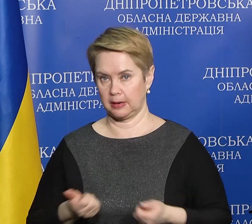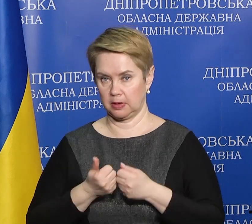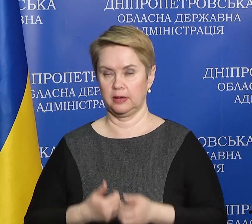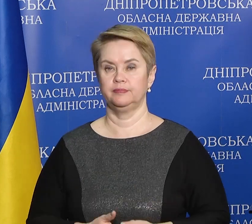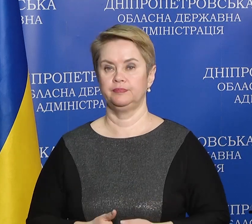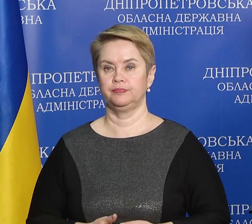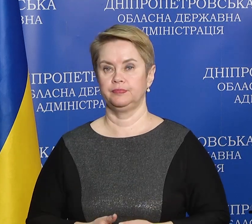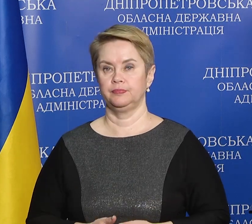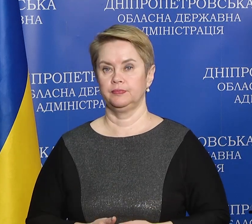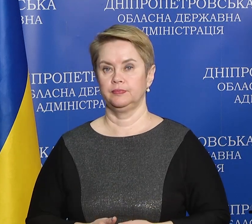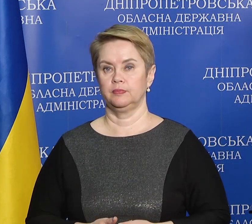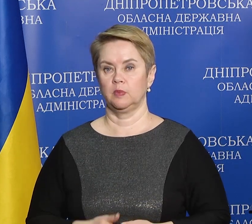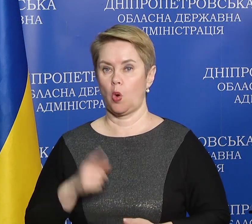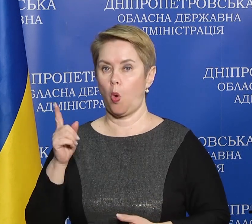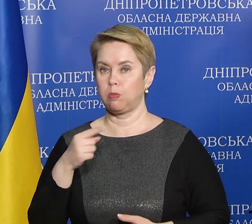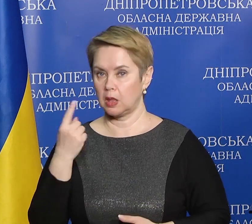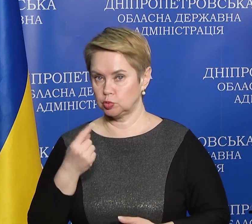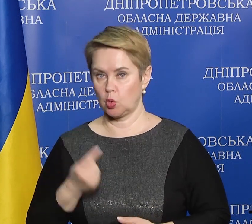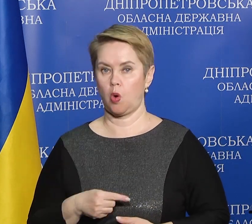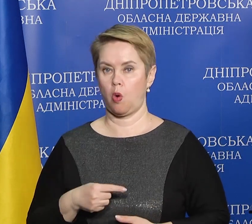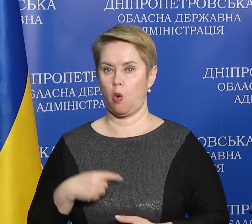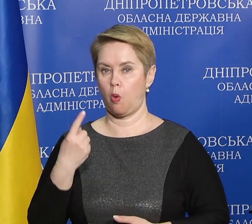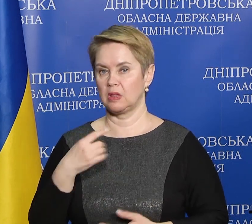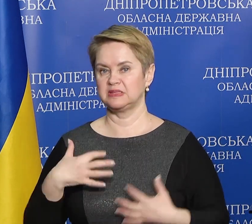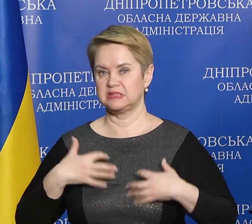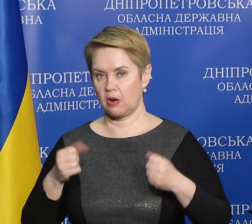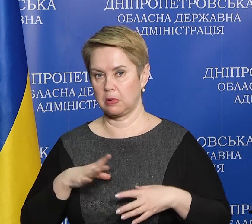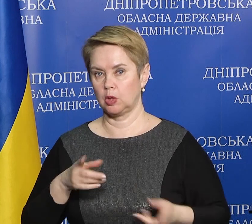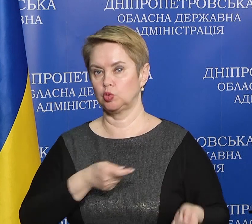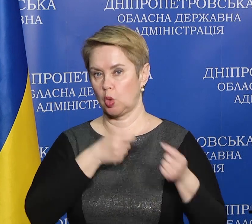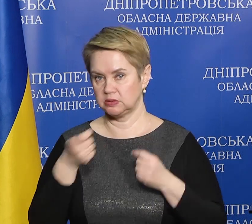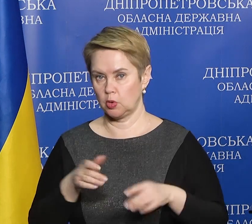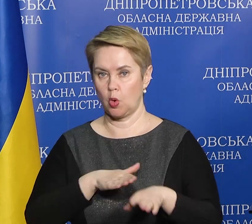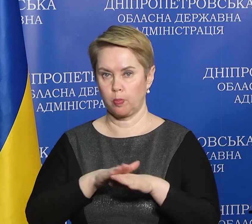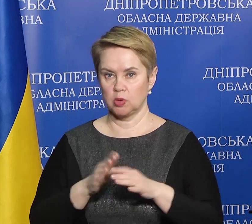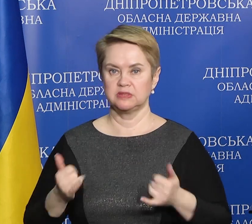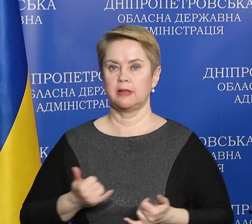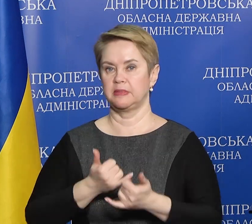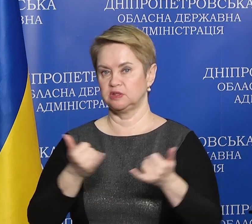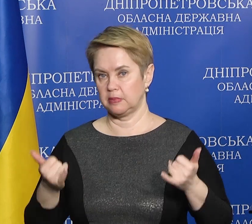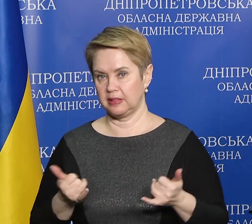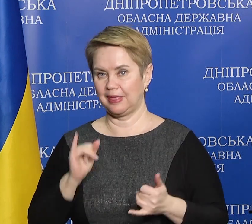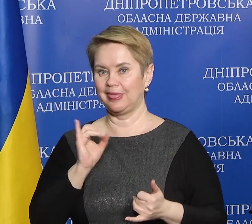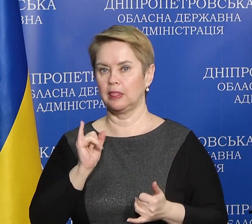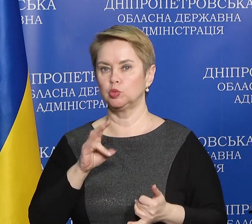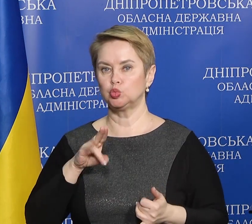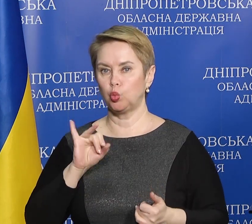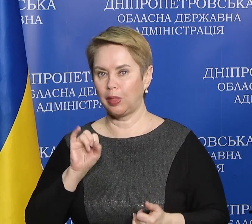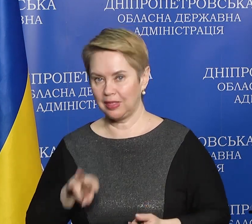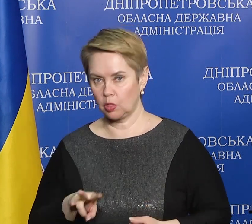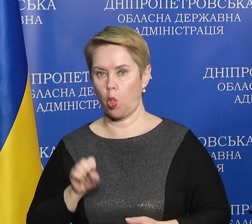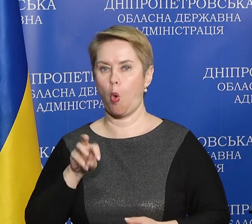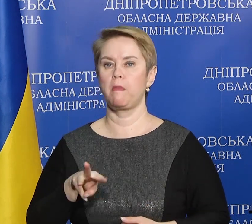обласного облздрава, було доставлено і повністю забезпечено інсуліном, а також